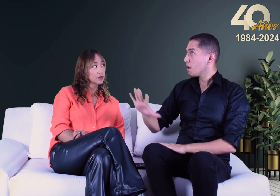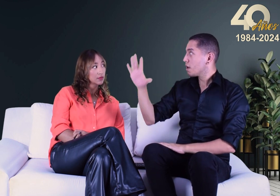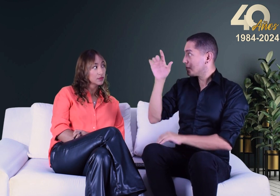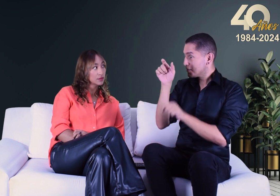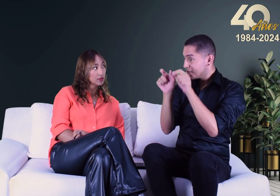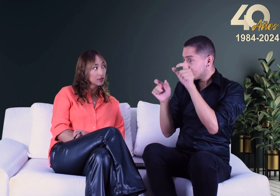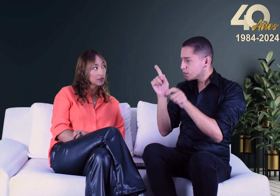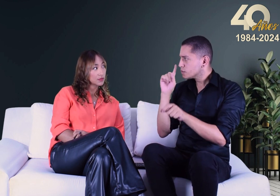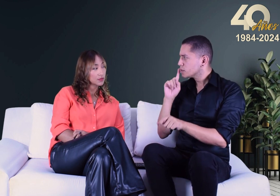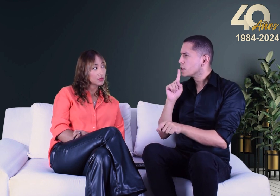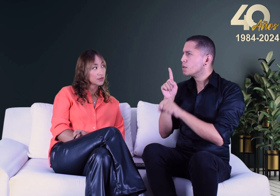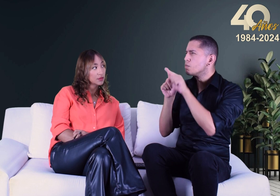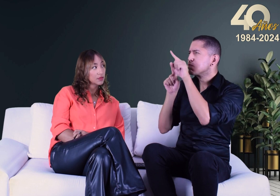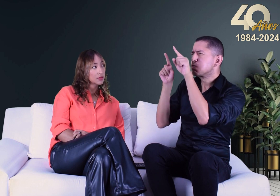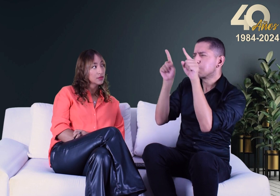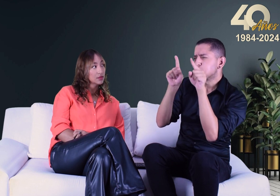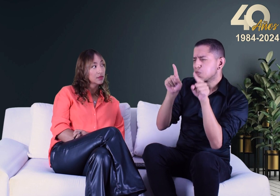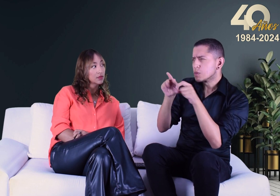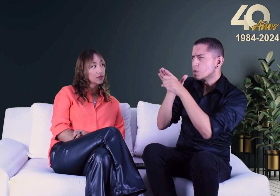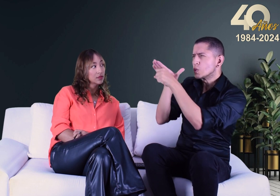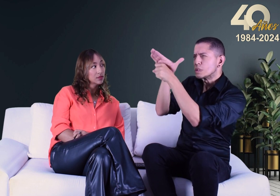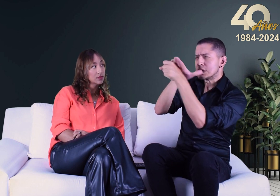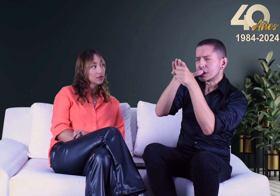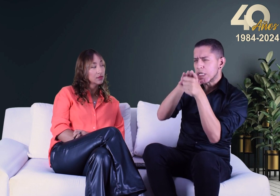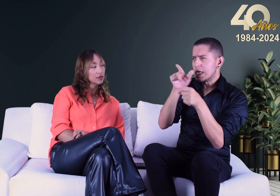personas sordas de todo el país en una conferencia.